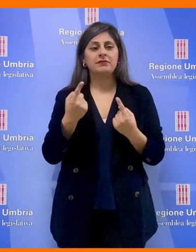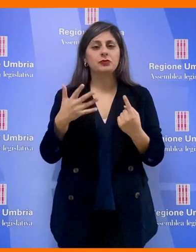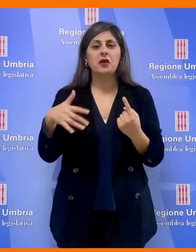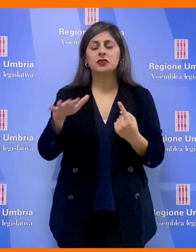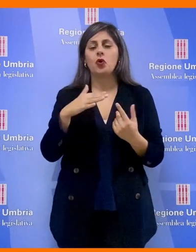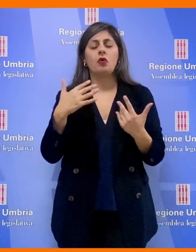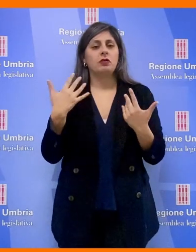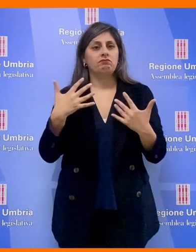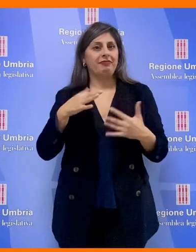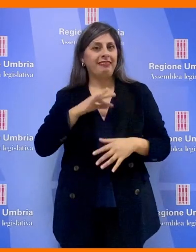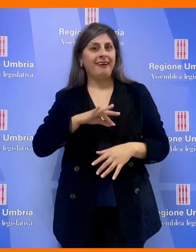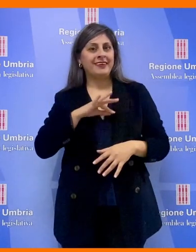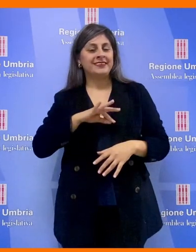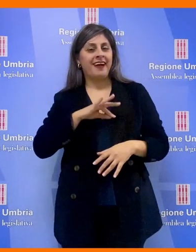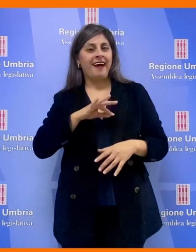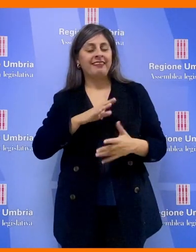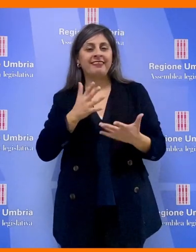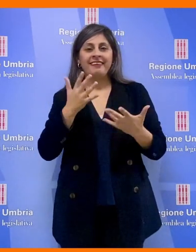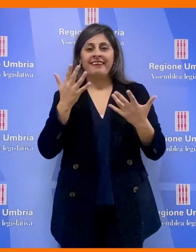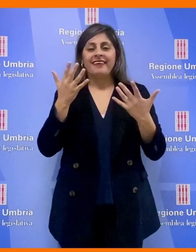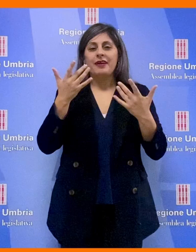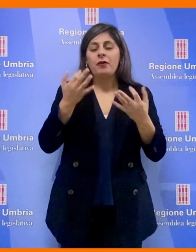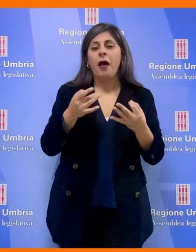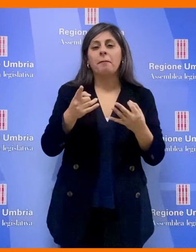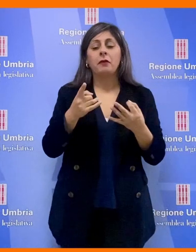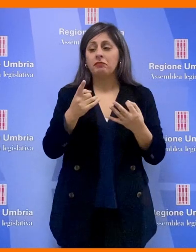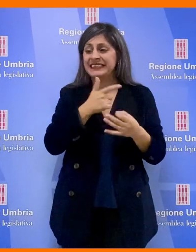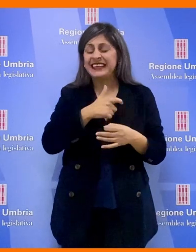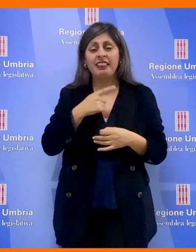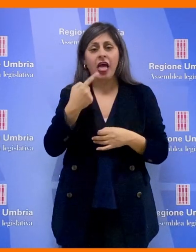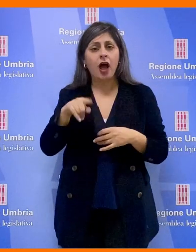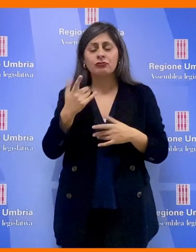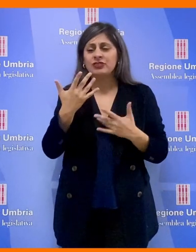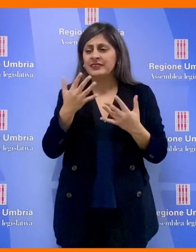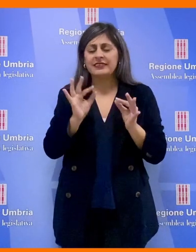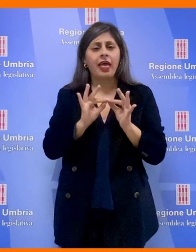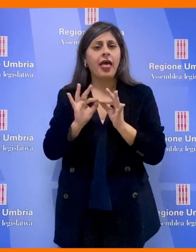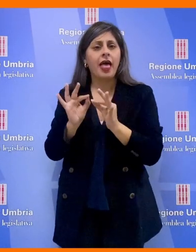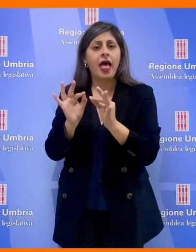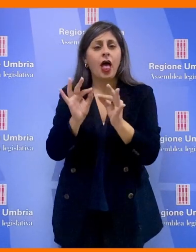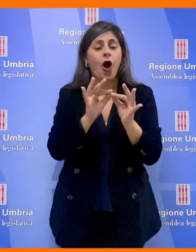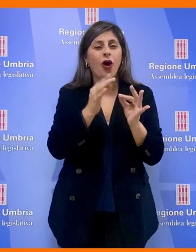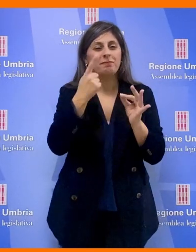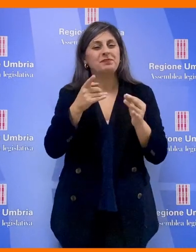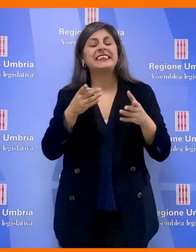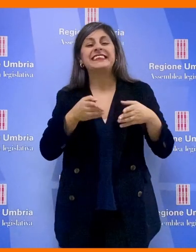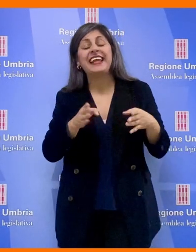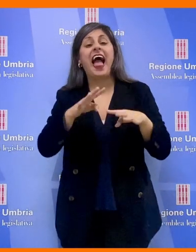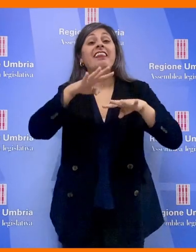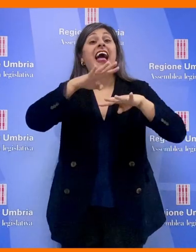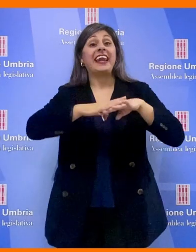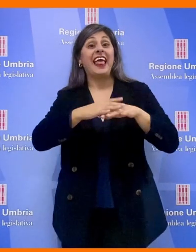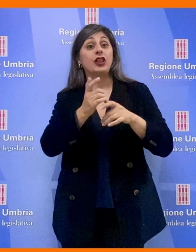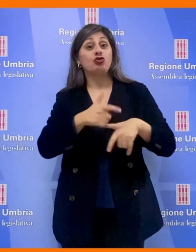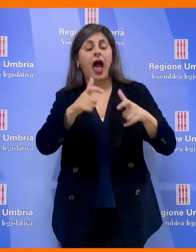interessante, collegati praticamente tutti i sindaci della strada, della rete della ceramica, insieme